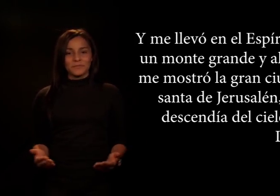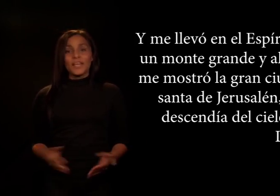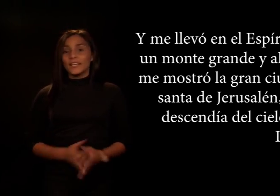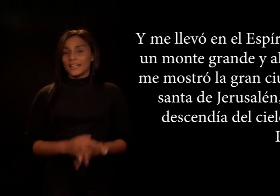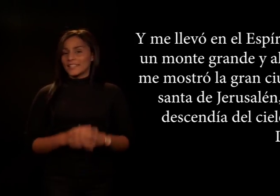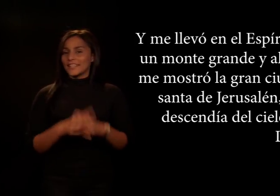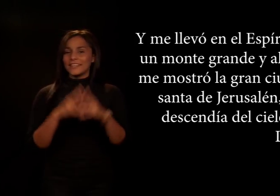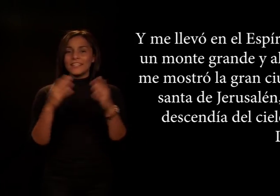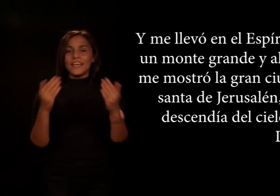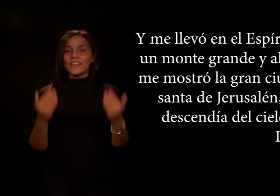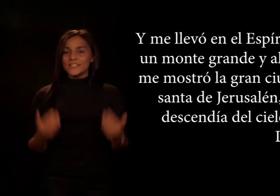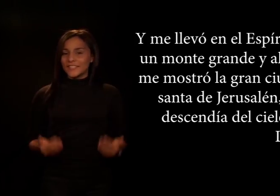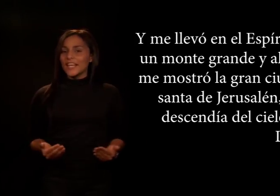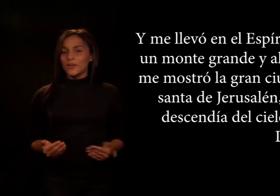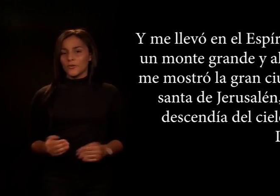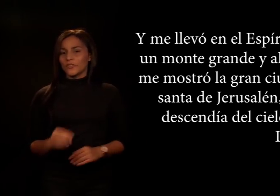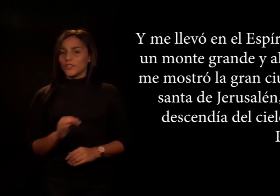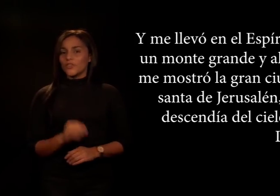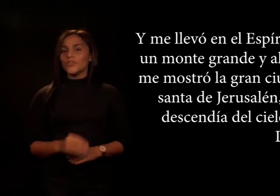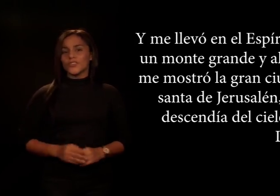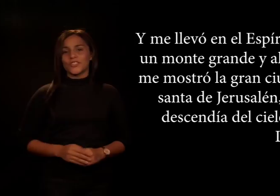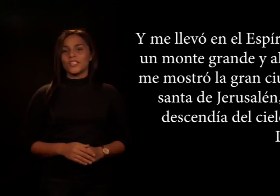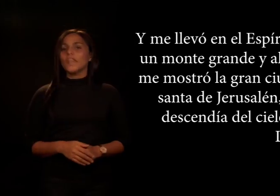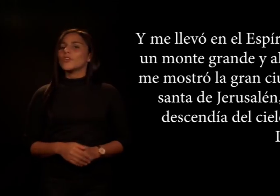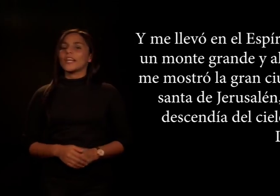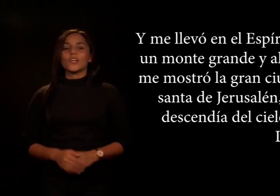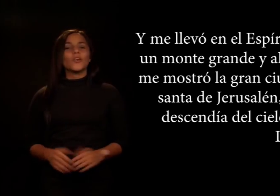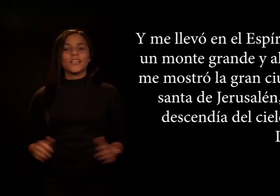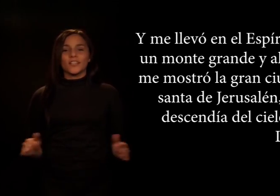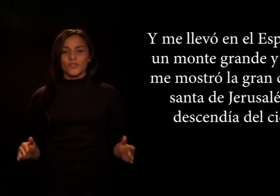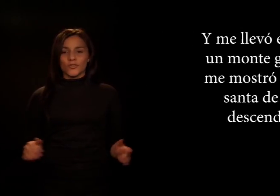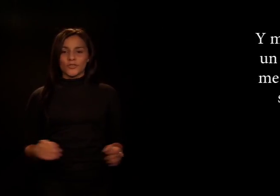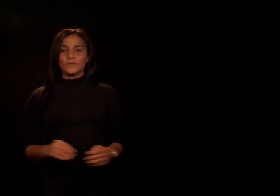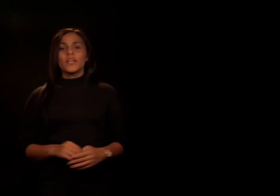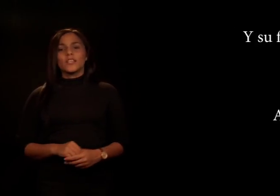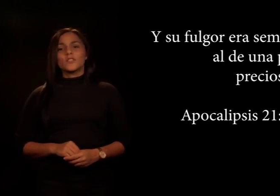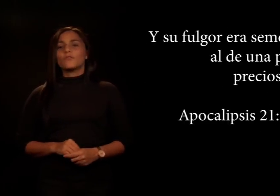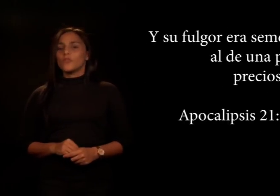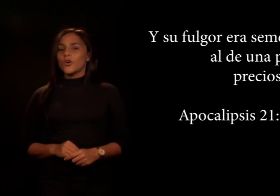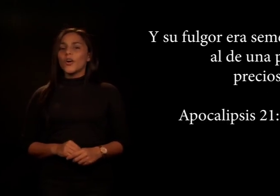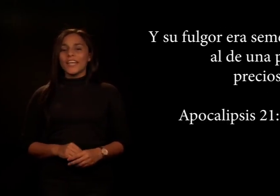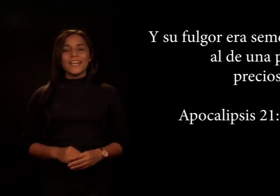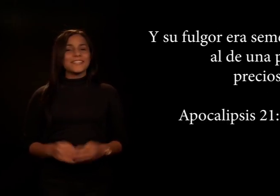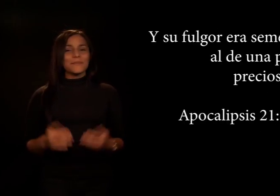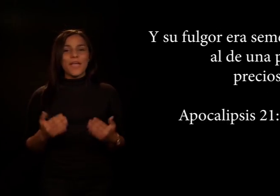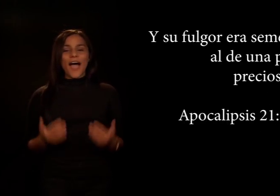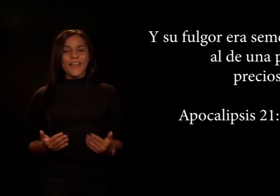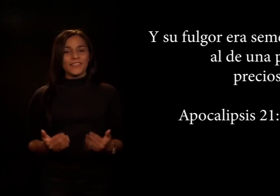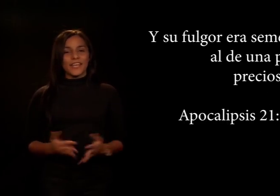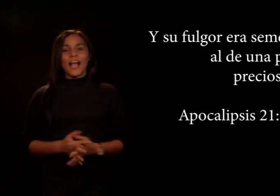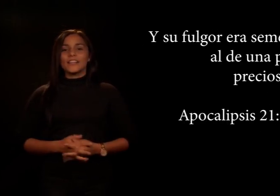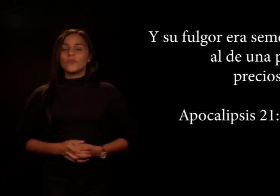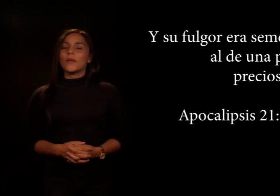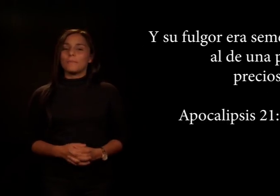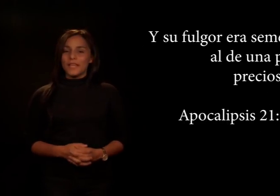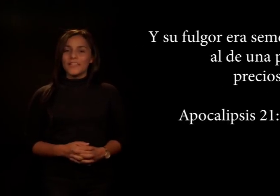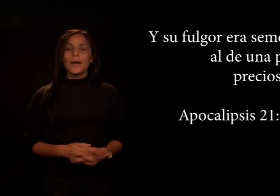que descendía del cielo de Dios teniendo la gloria de Dios. Y su fulgor era semejante al de una piedra